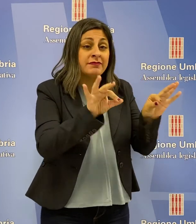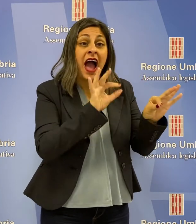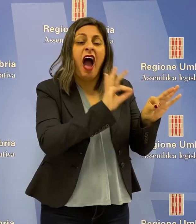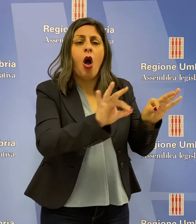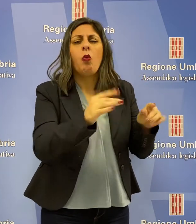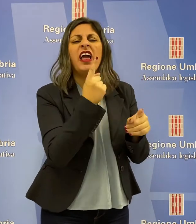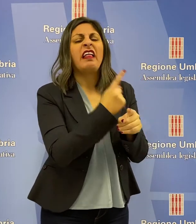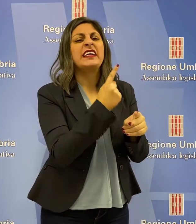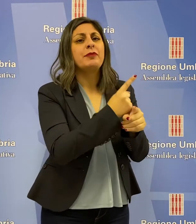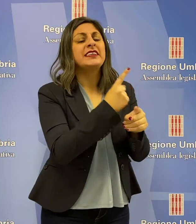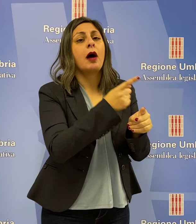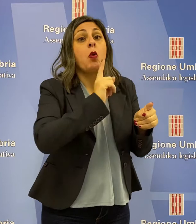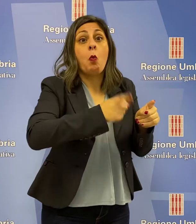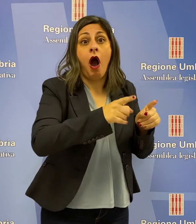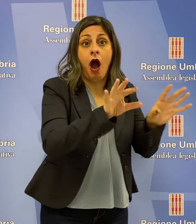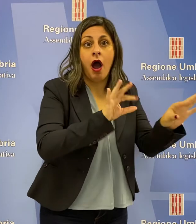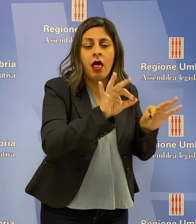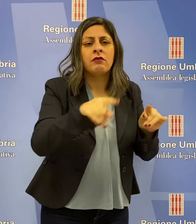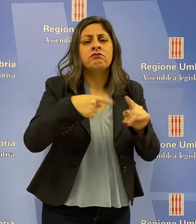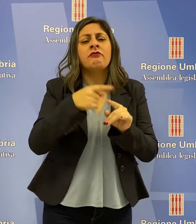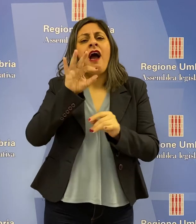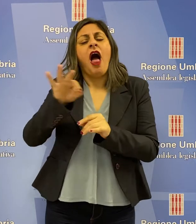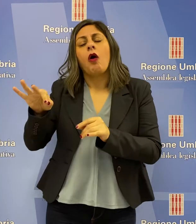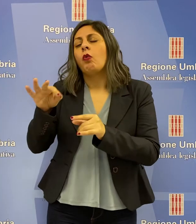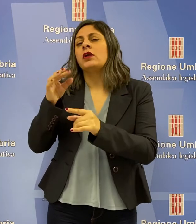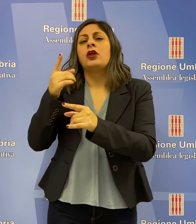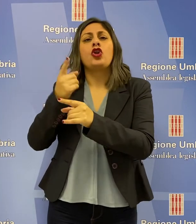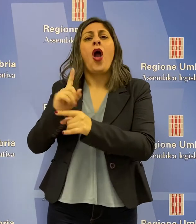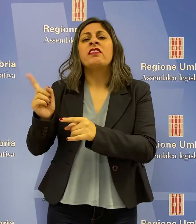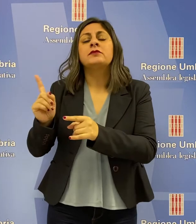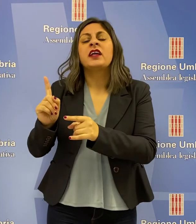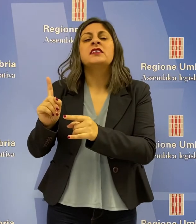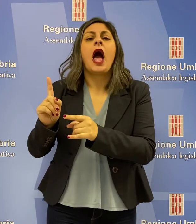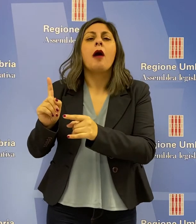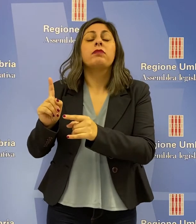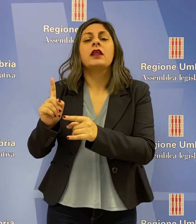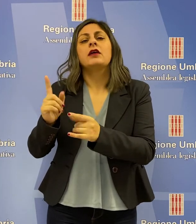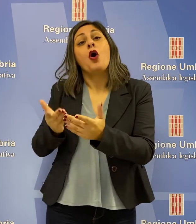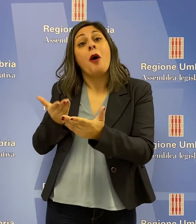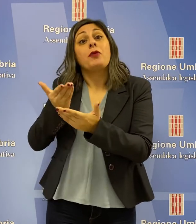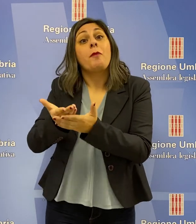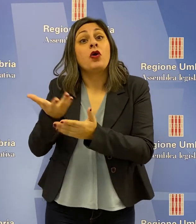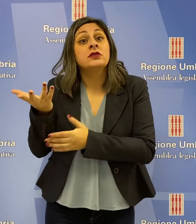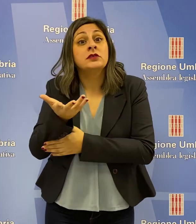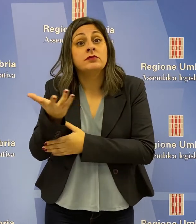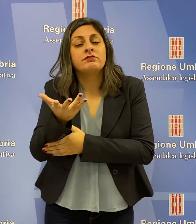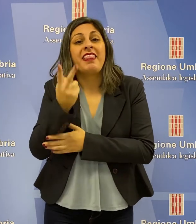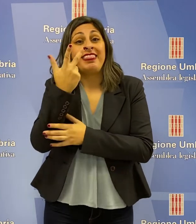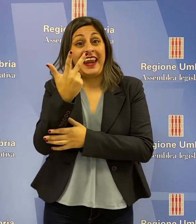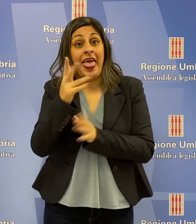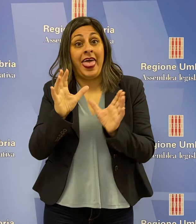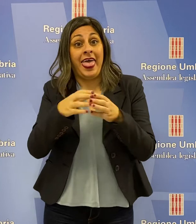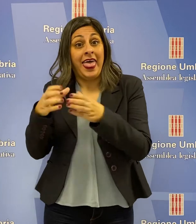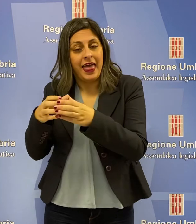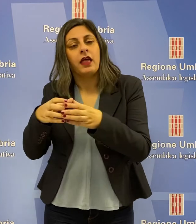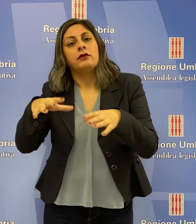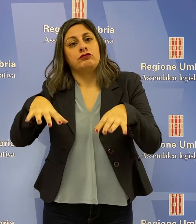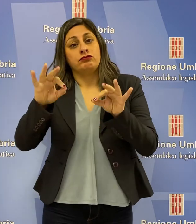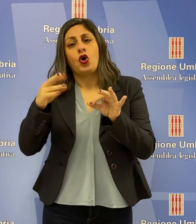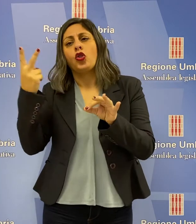considerati indispensabili e di quelli considerati non indispensabili, proponendo la soppressione di tre organismi e l'abrogazione di